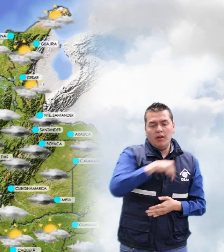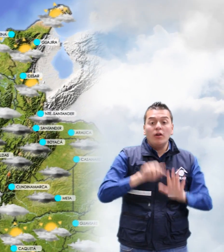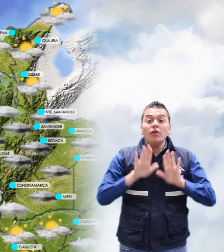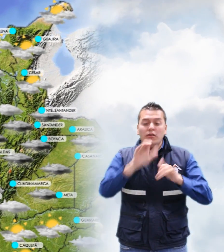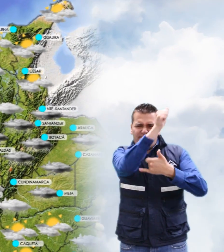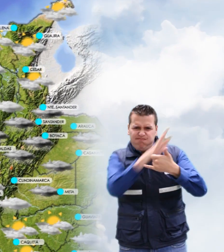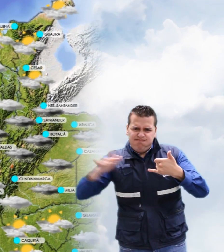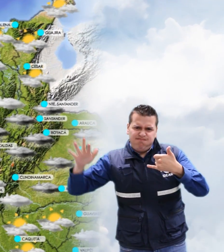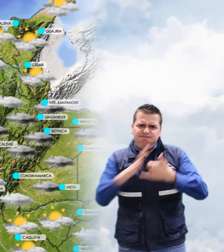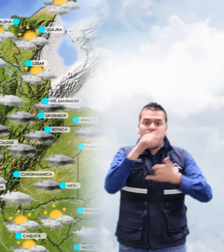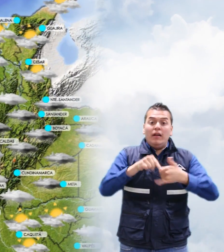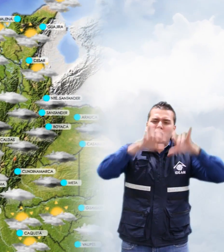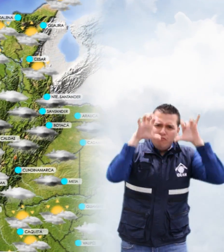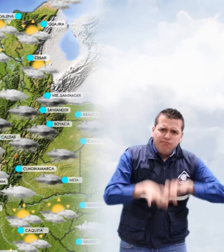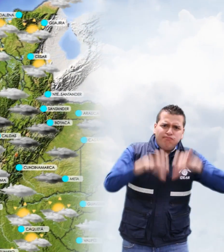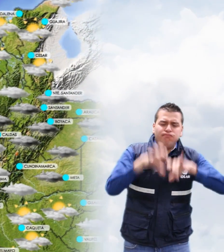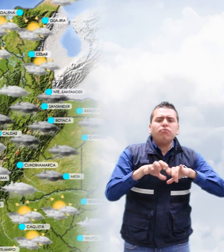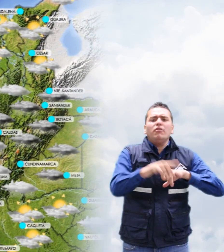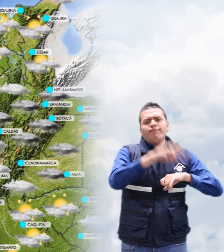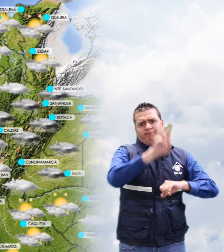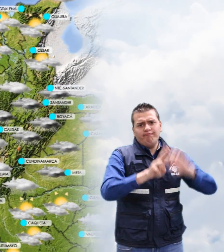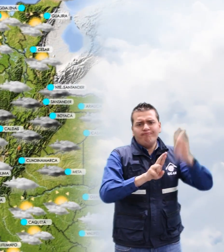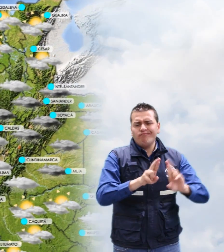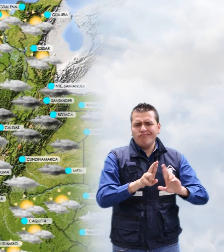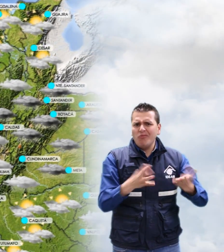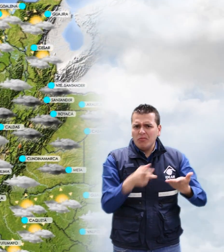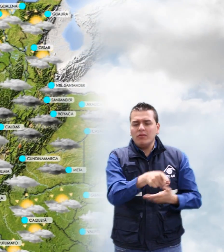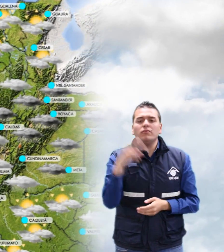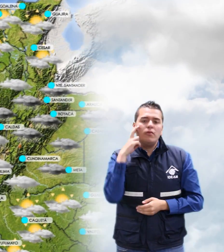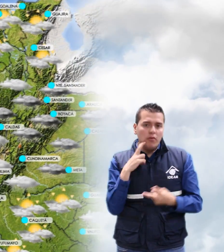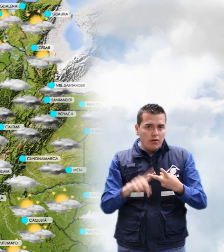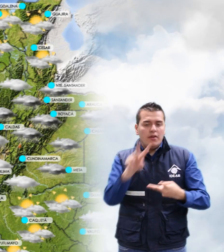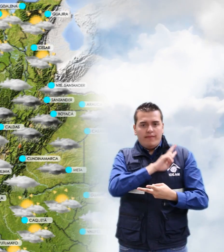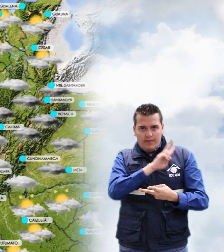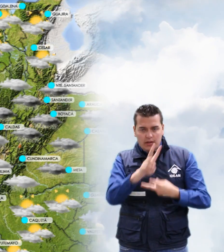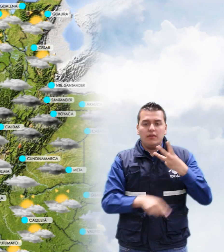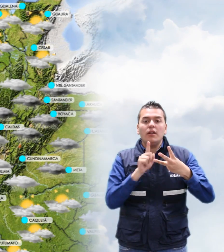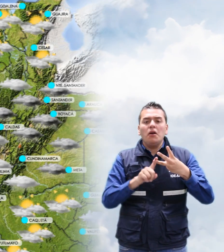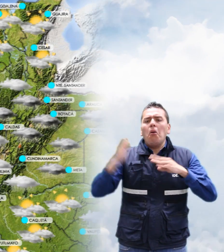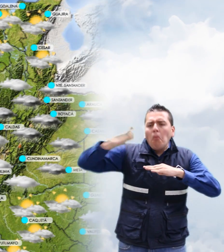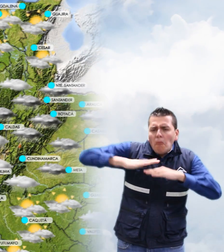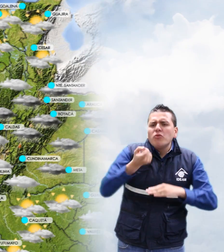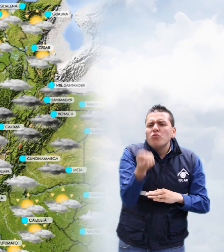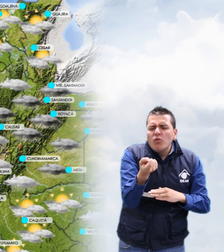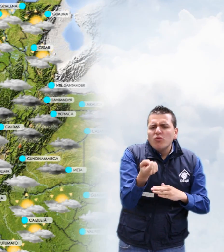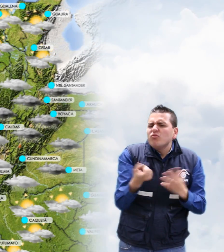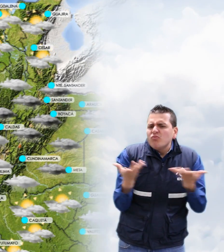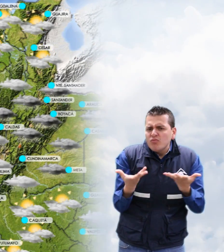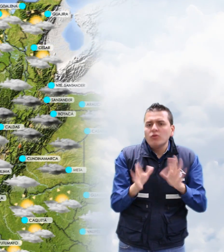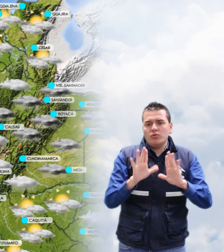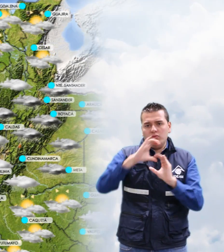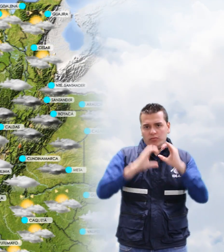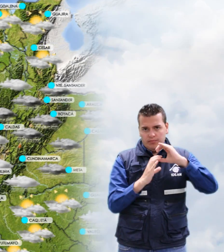la región Pacífica, lluvias con actividad eléctrica hacia sectores de Chocó, Valle del Cauca y de menor intensidad en